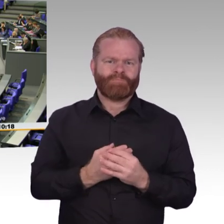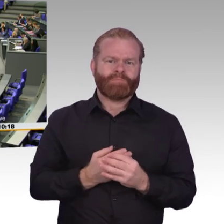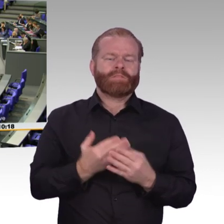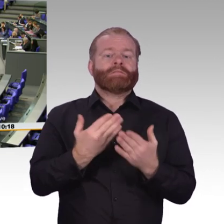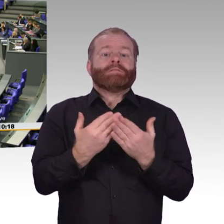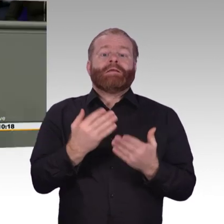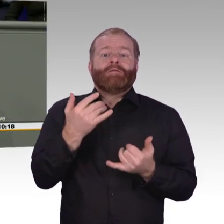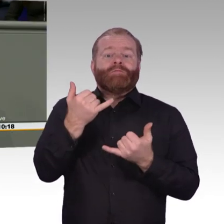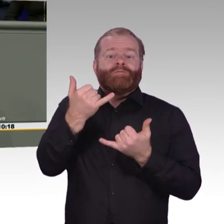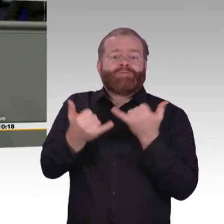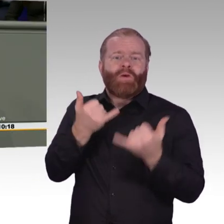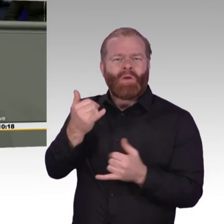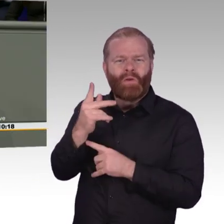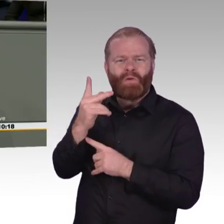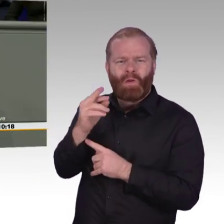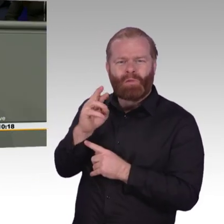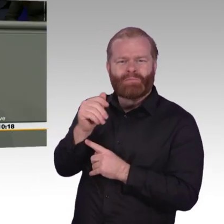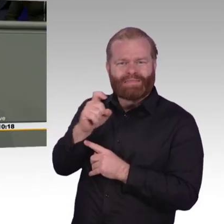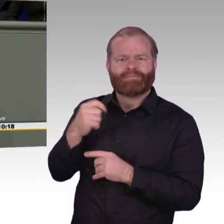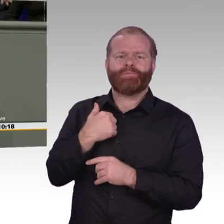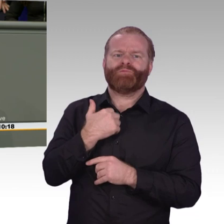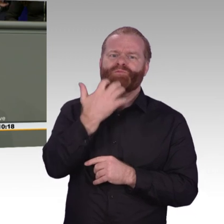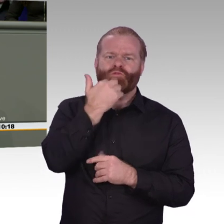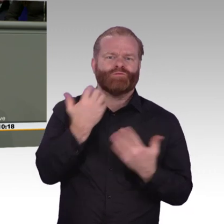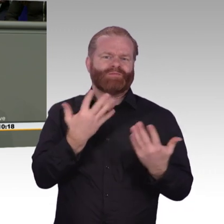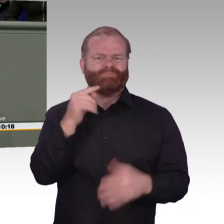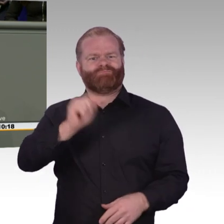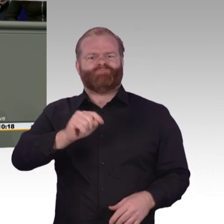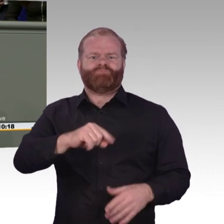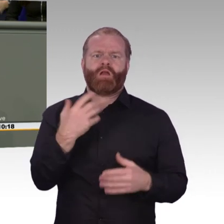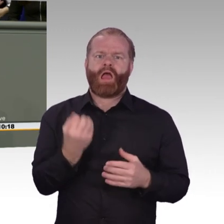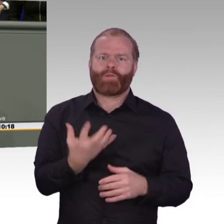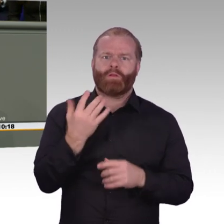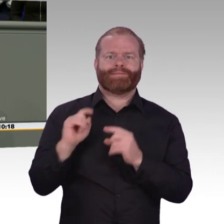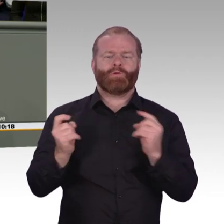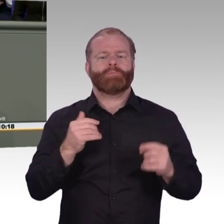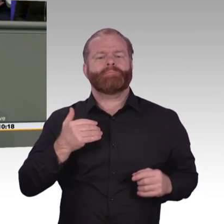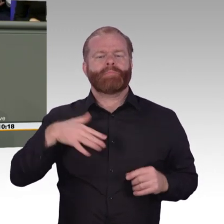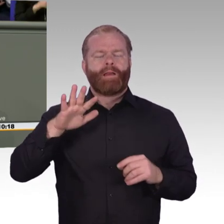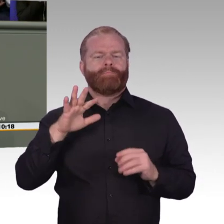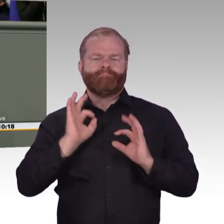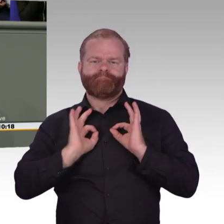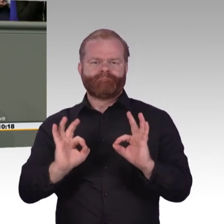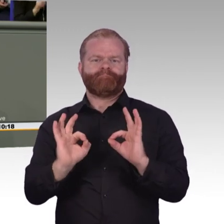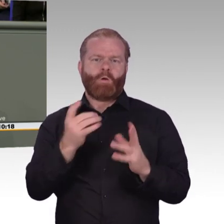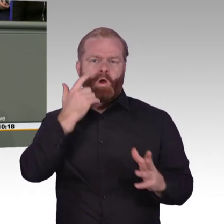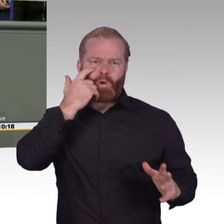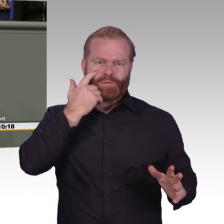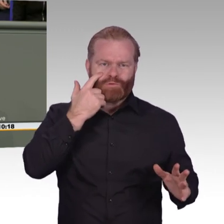Intelligenz den Menschen dienen muss. Doch wo ist der Mensch in der Digitalisierung betroffen? Was sind seine Chancen und Risiken?